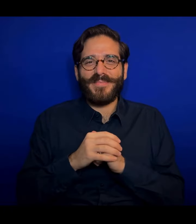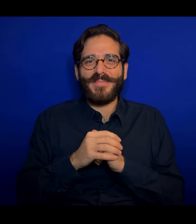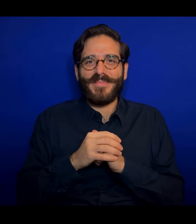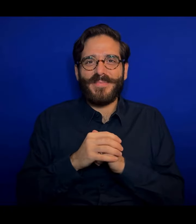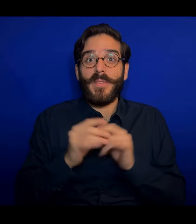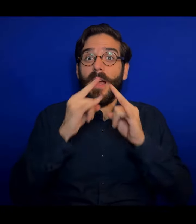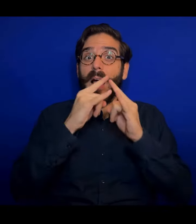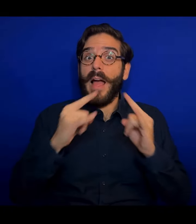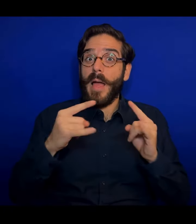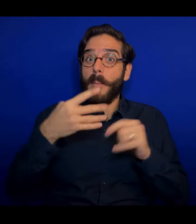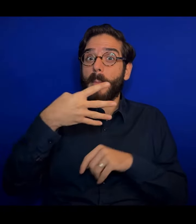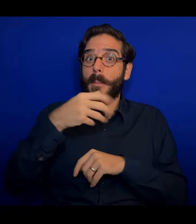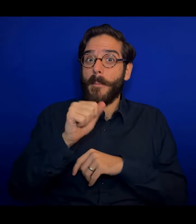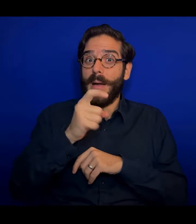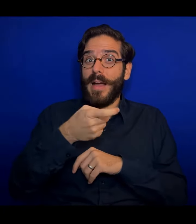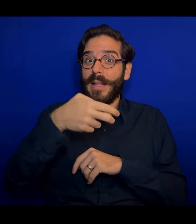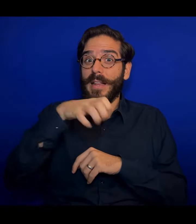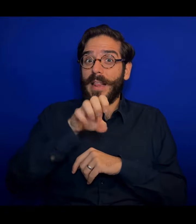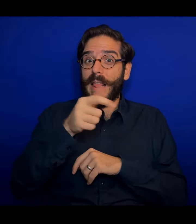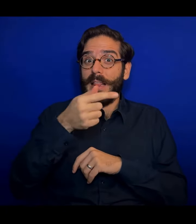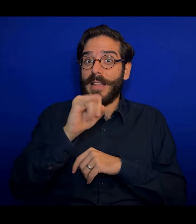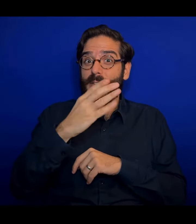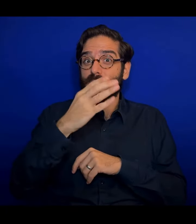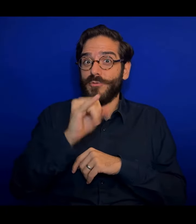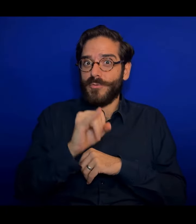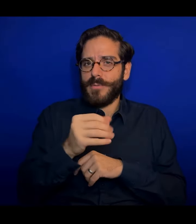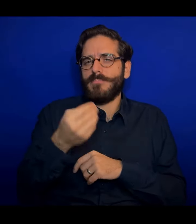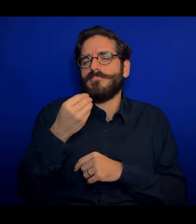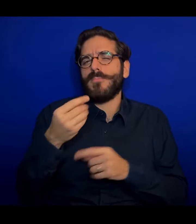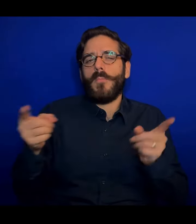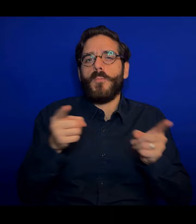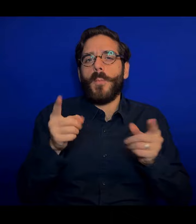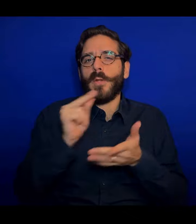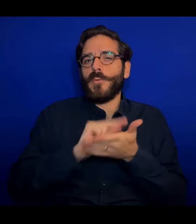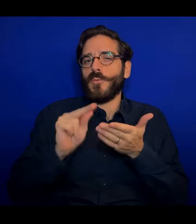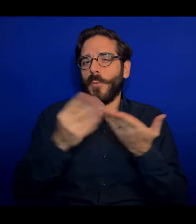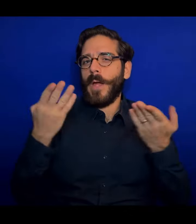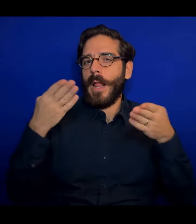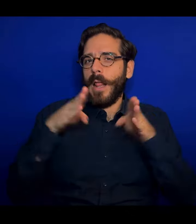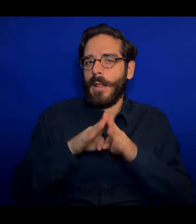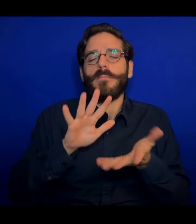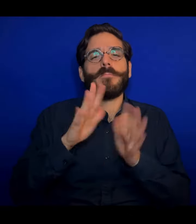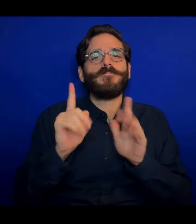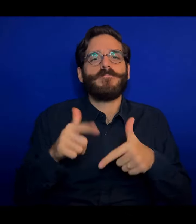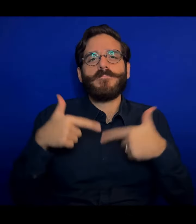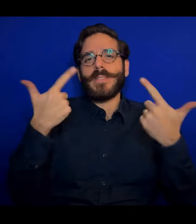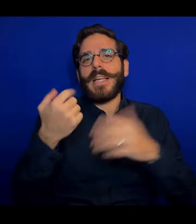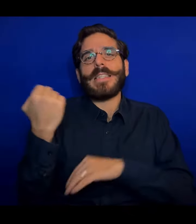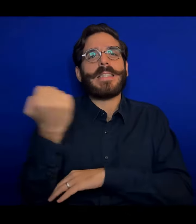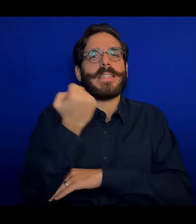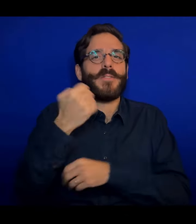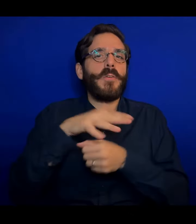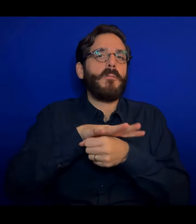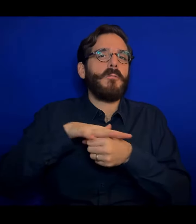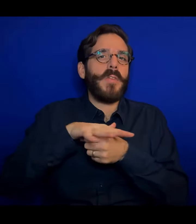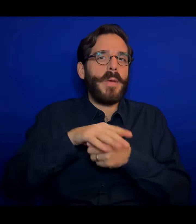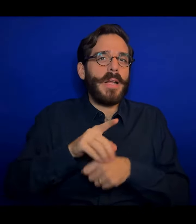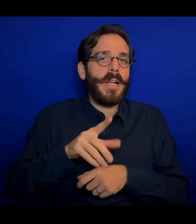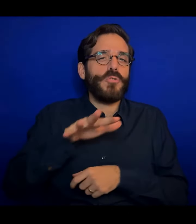camp magnetici sono attivi nei giorni di chiusura scolastica per offrire un servizio alle famiglie della